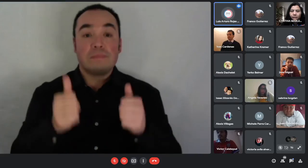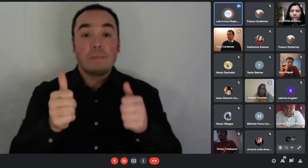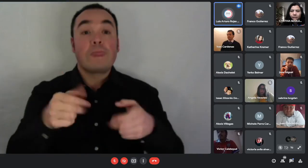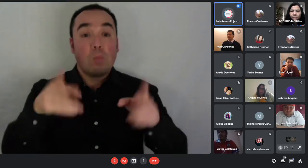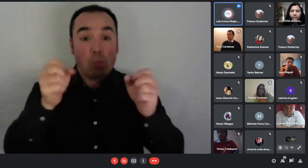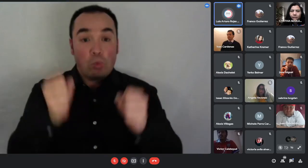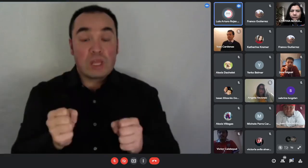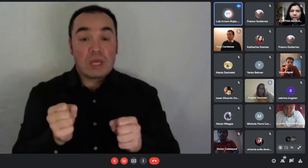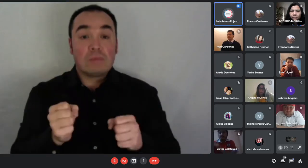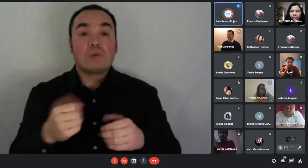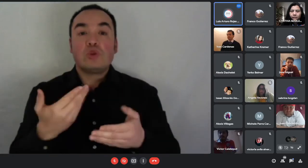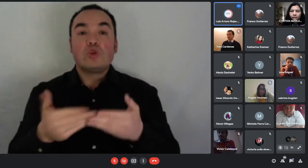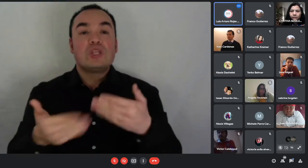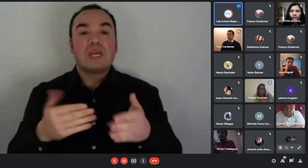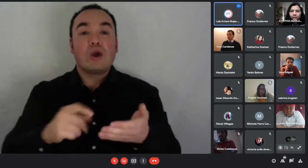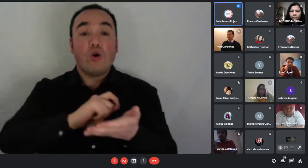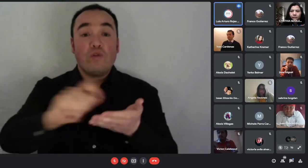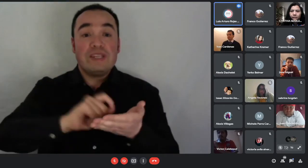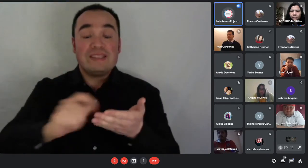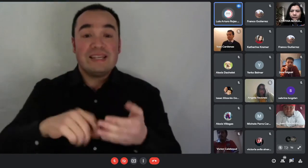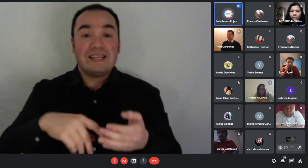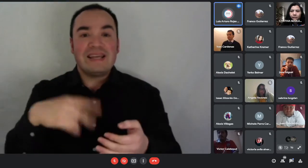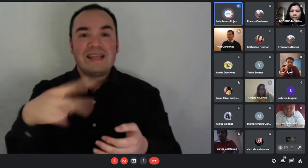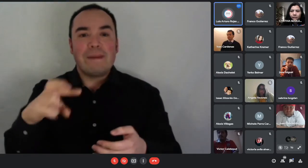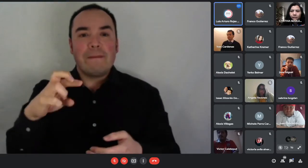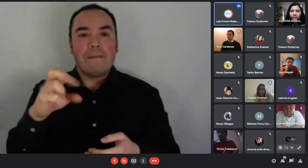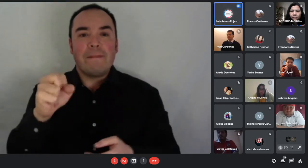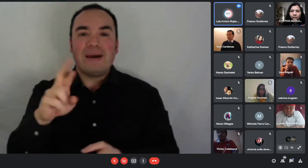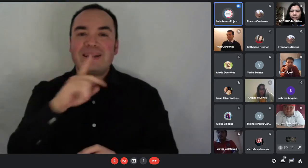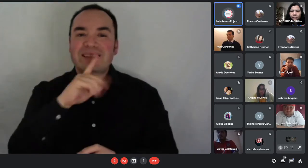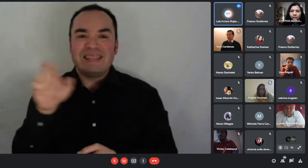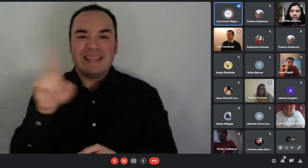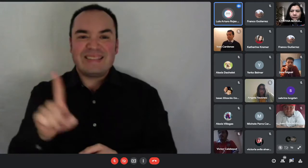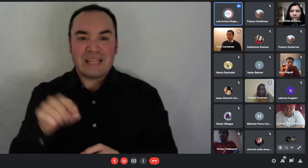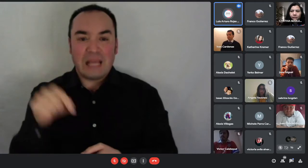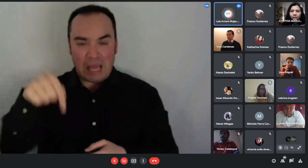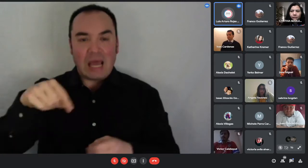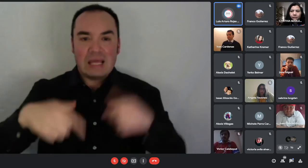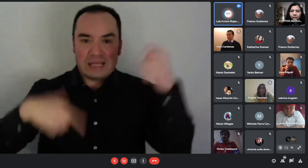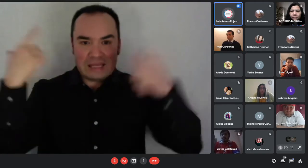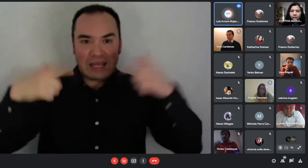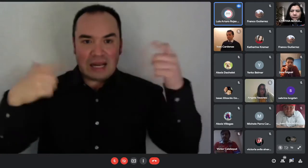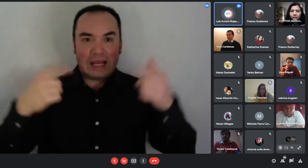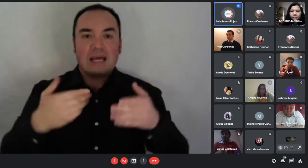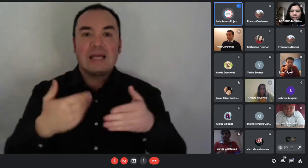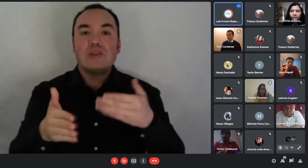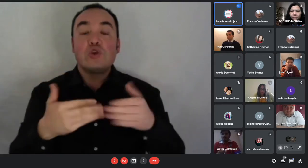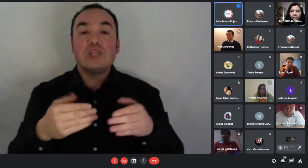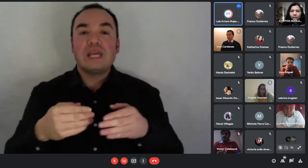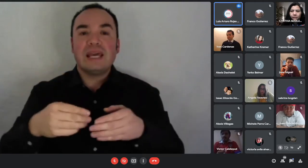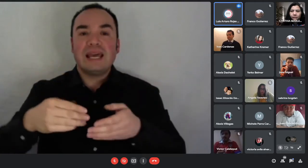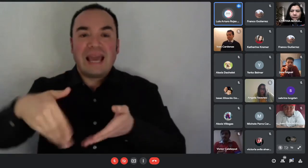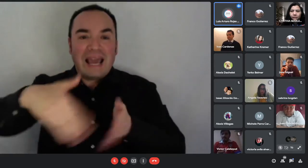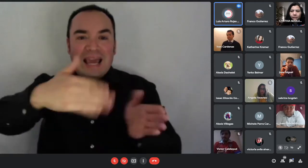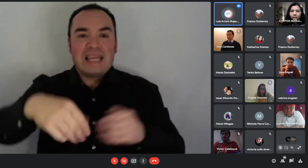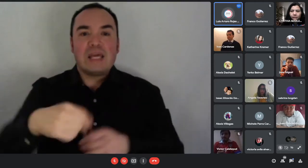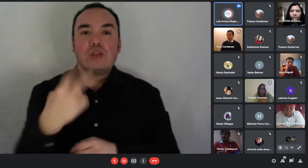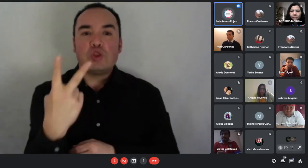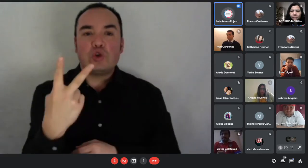Talca y nosotros estamos en la 2 norte esquina 1 poniente ¿ya? ahí está el